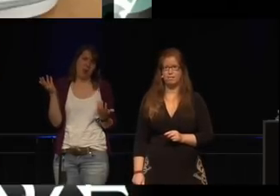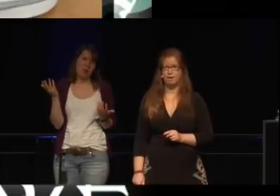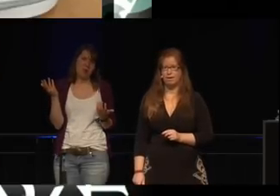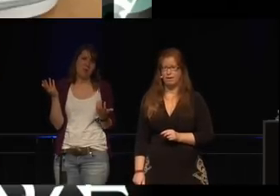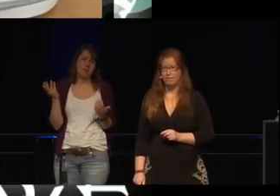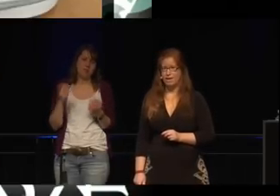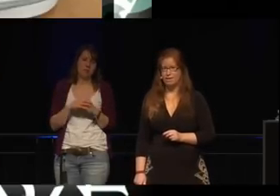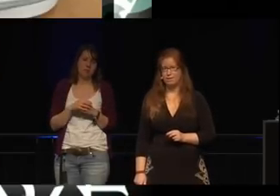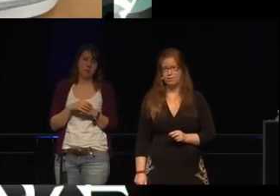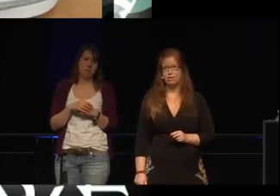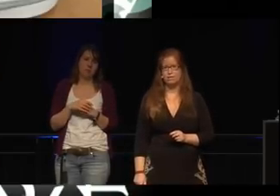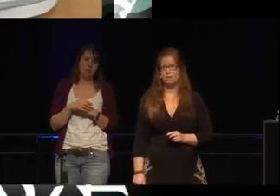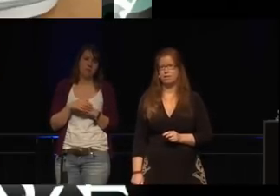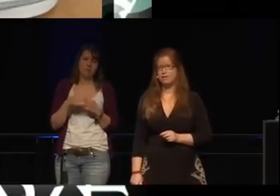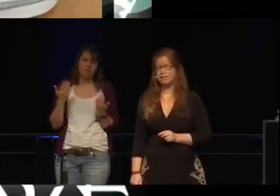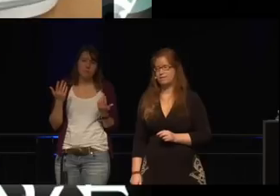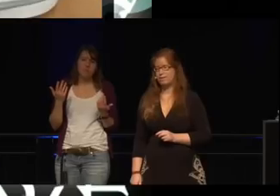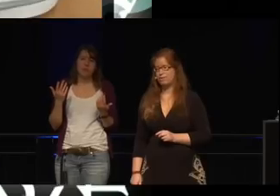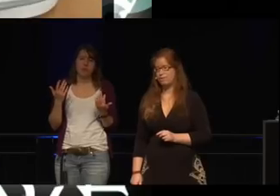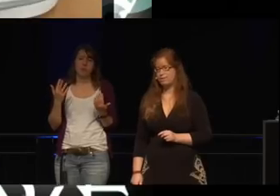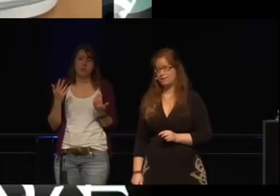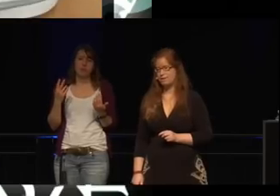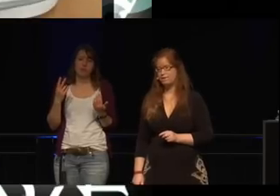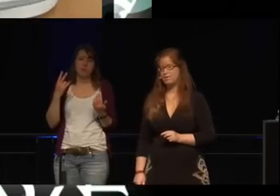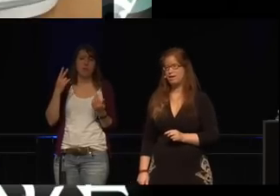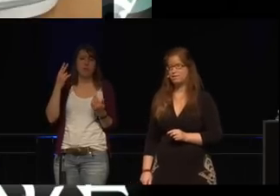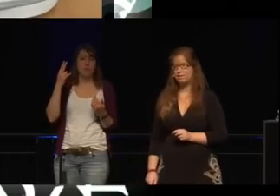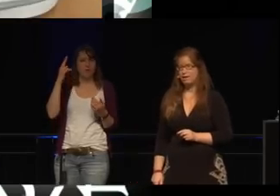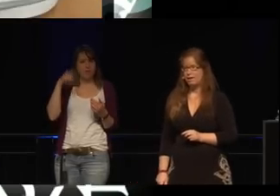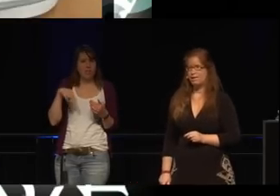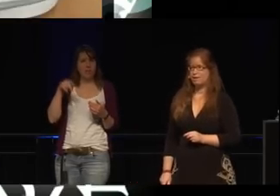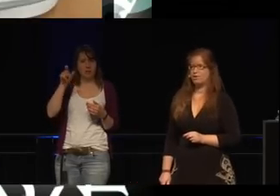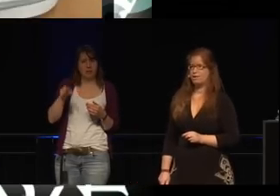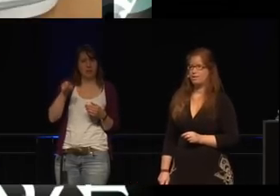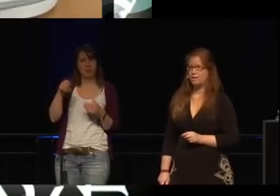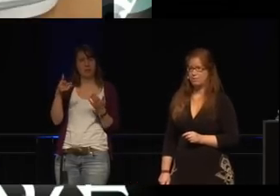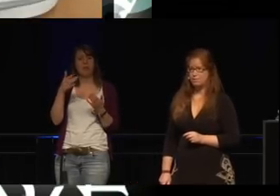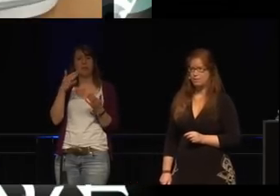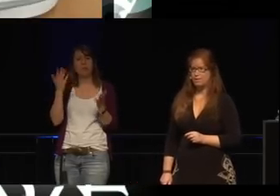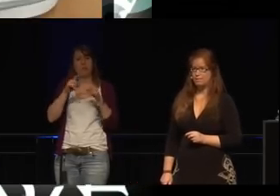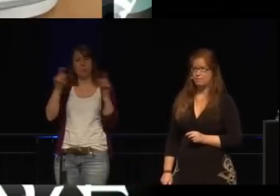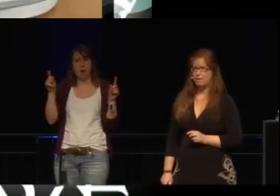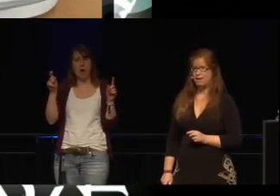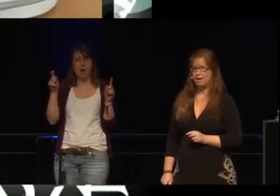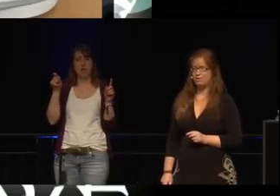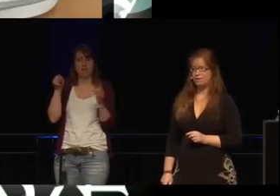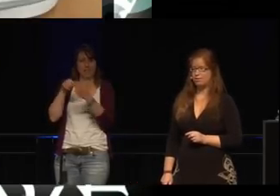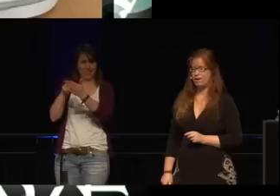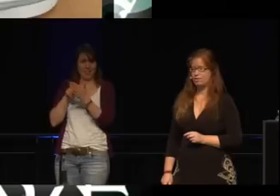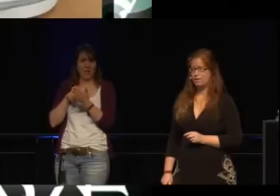Es wurde eine Sicherheitslücke gefunden von einer Sicherheitsfirma, SecConsults. Und sie haben